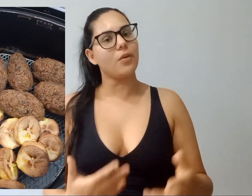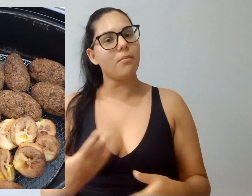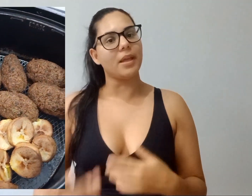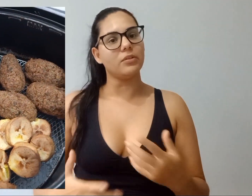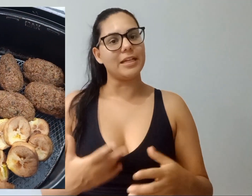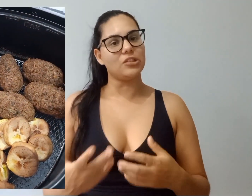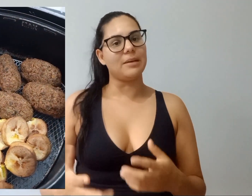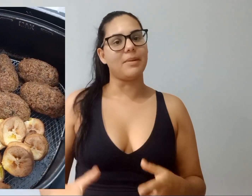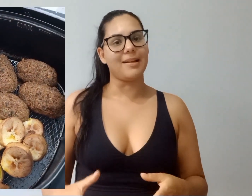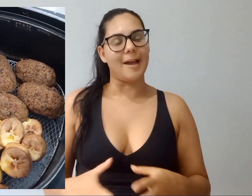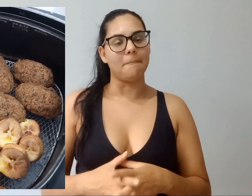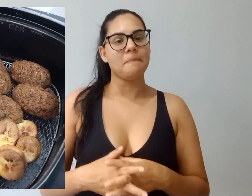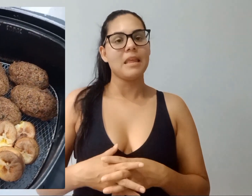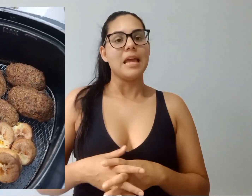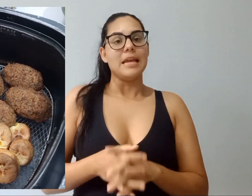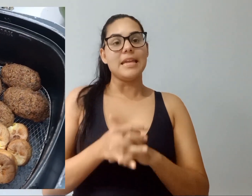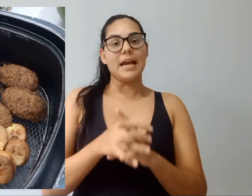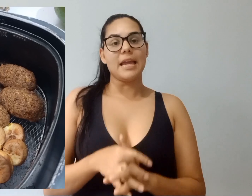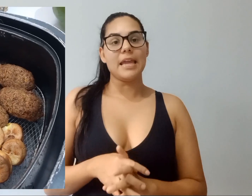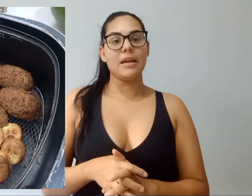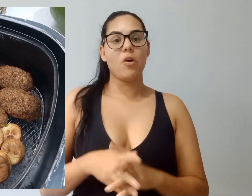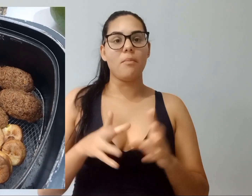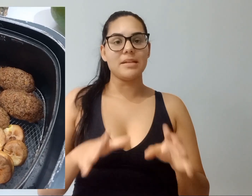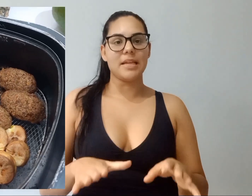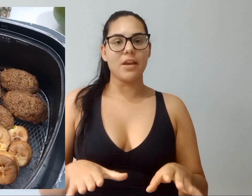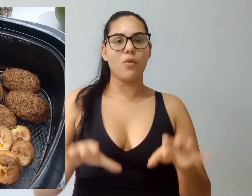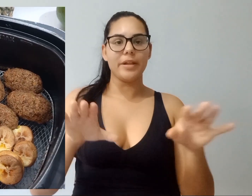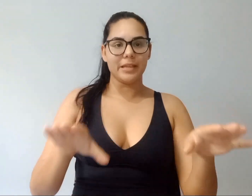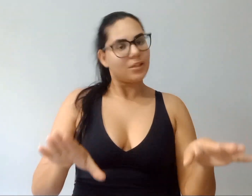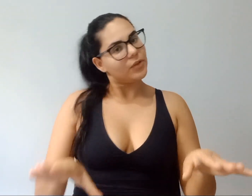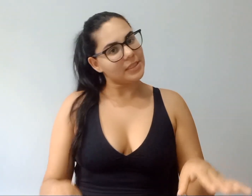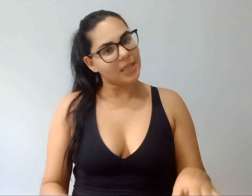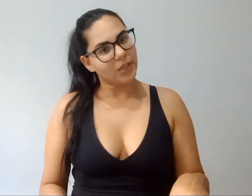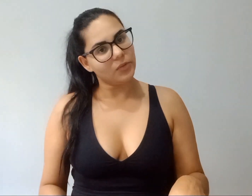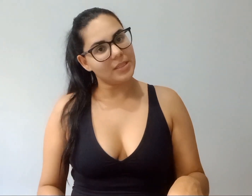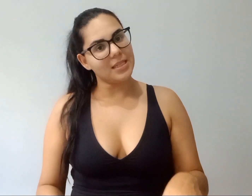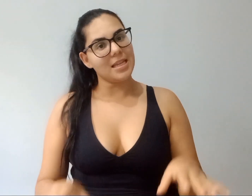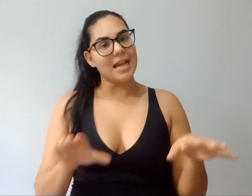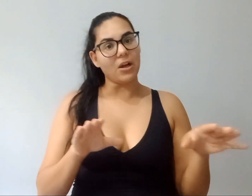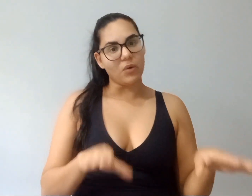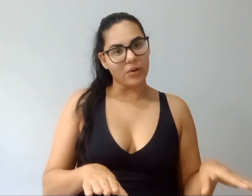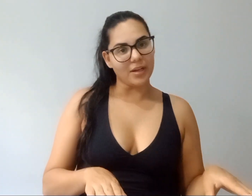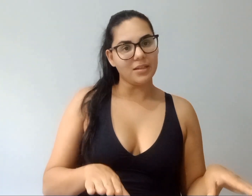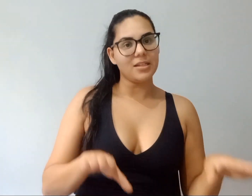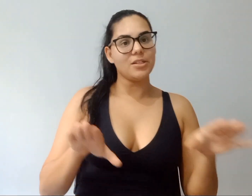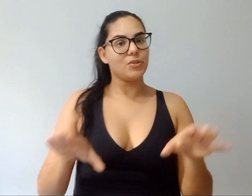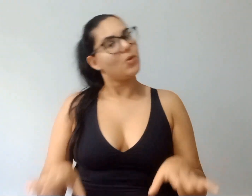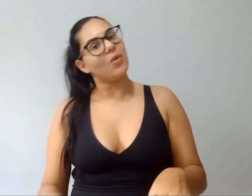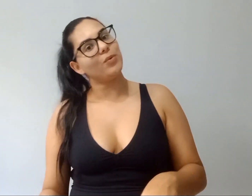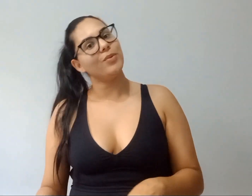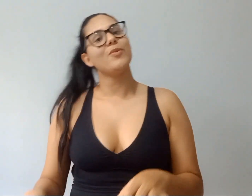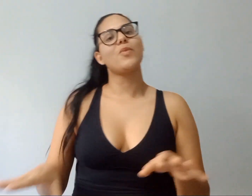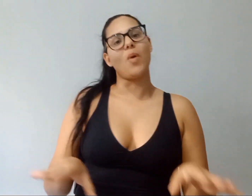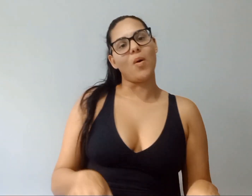comendo, né, de lá pra cá. E aí, comecei com 82 quilos e agora estou com